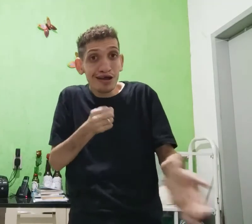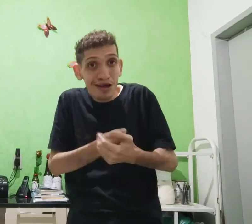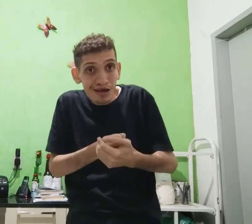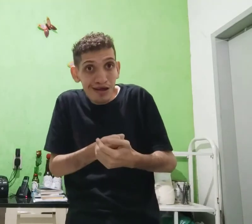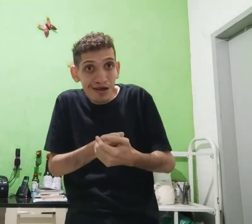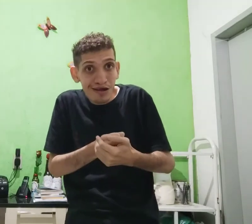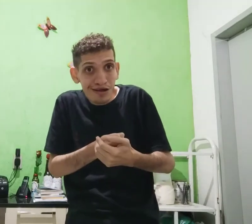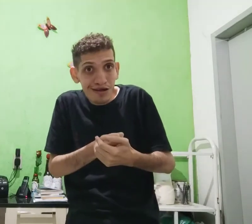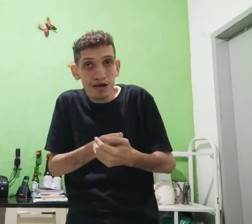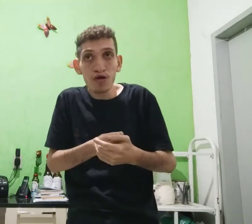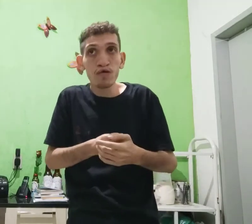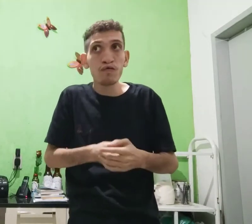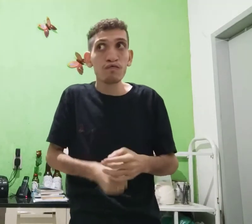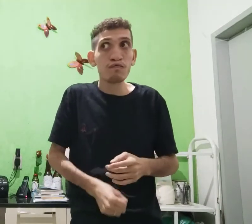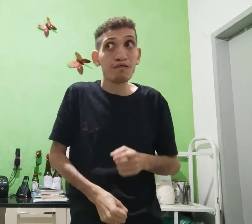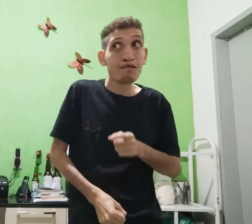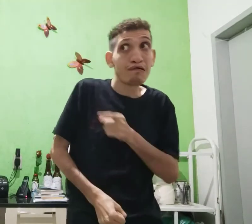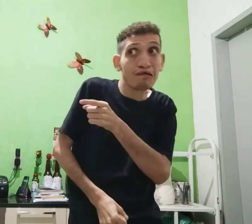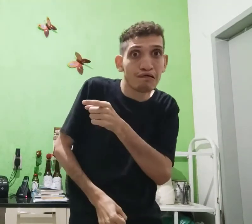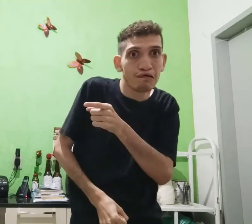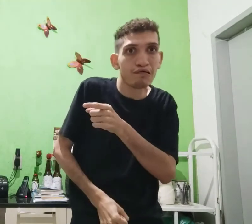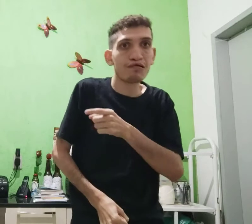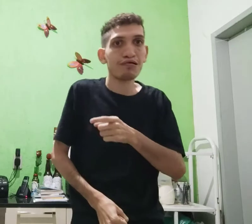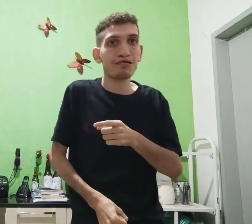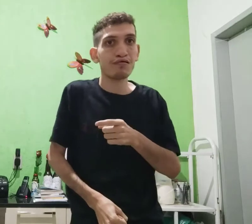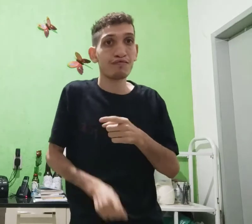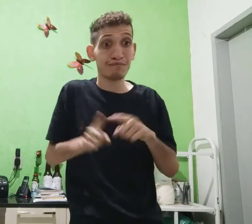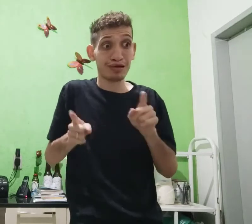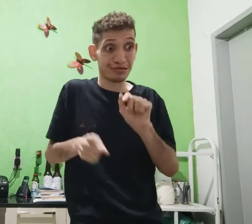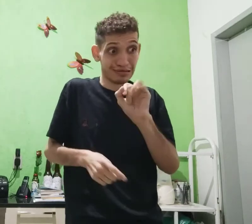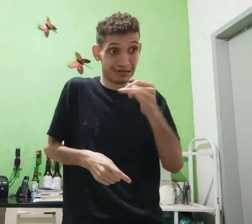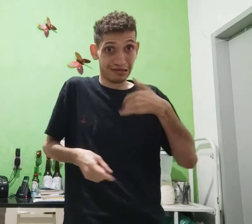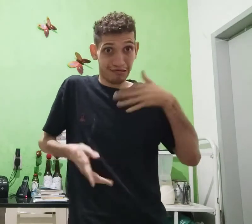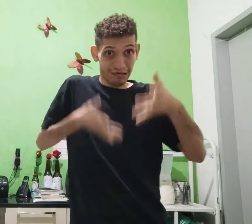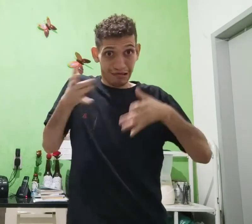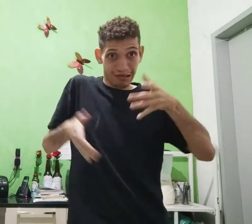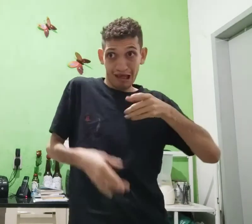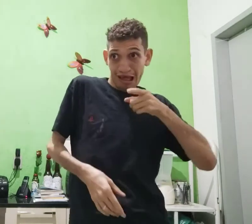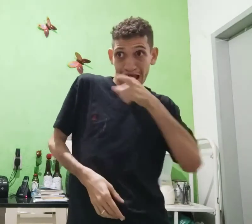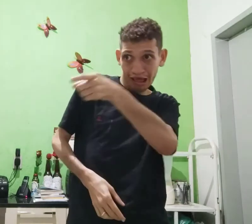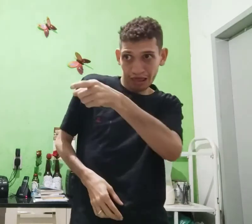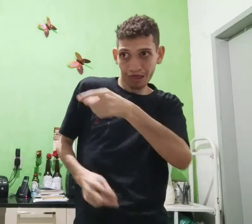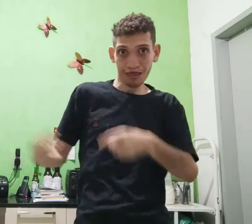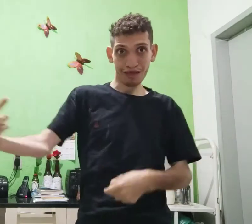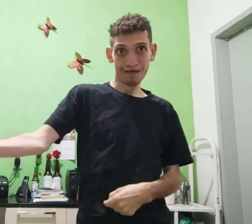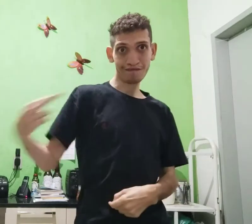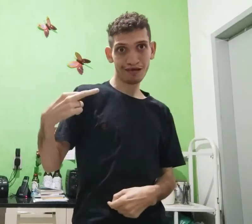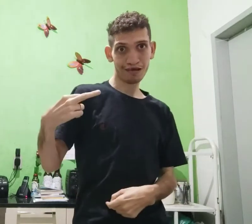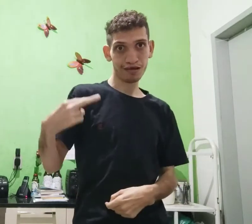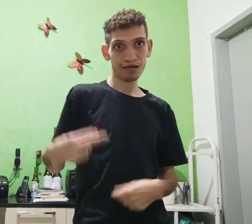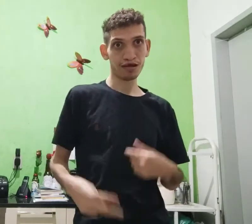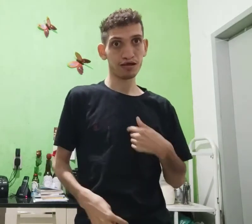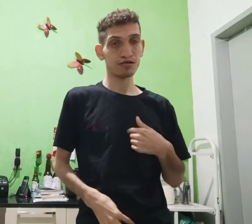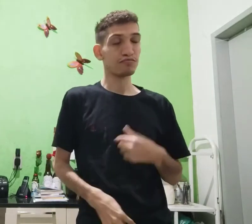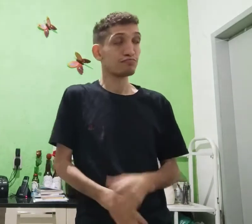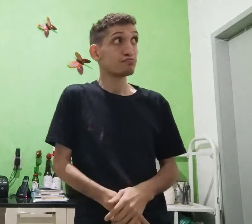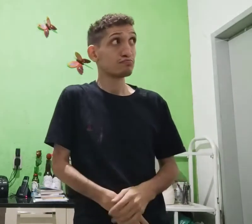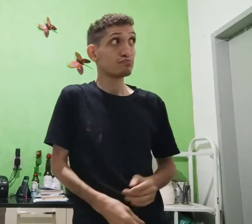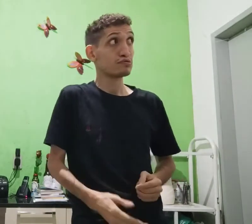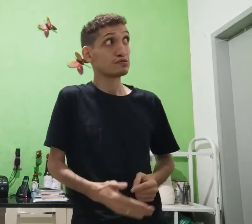ela, se ele fica escondido. Ah, ele ali, mas eu sinalizando pra ele não me ver.